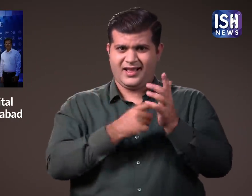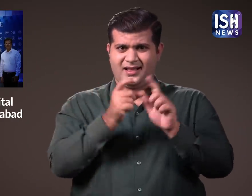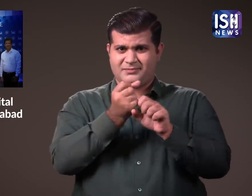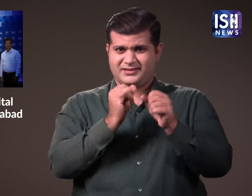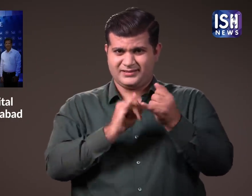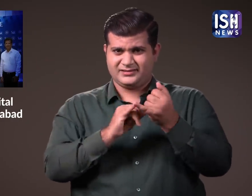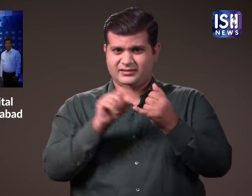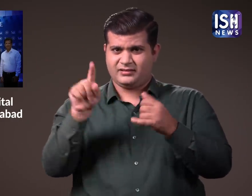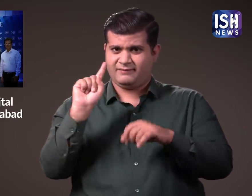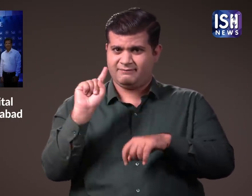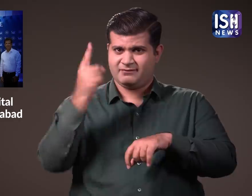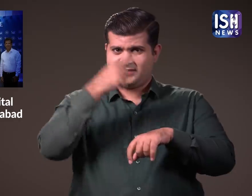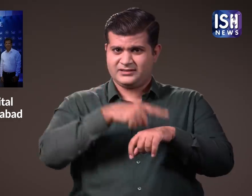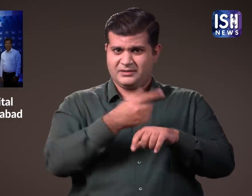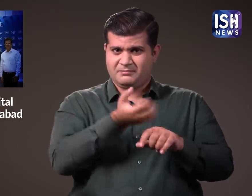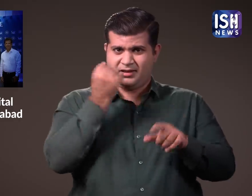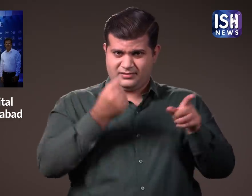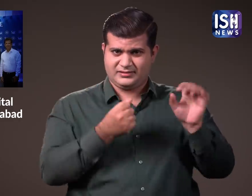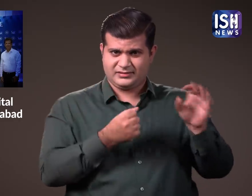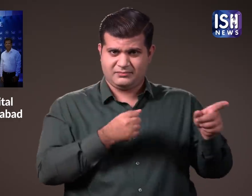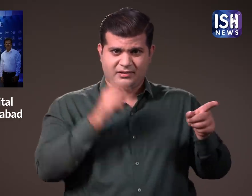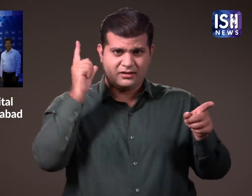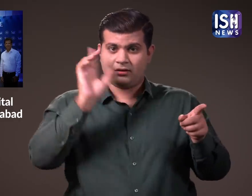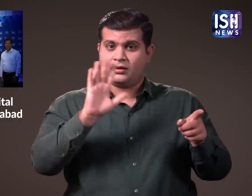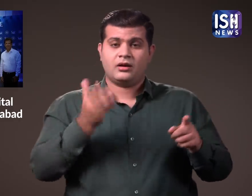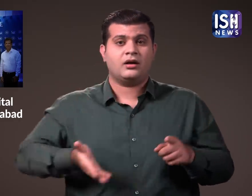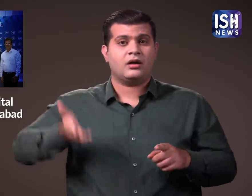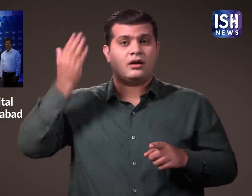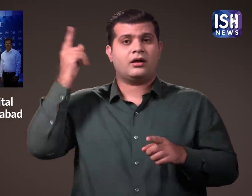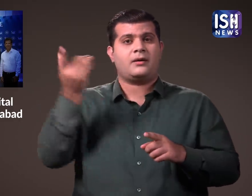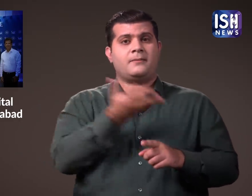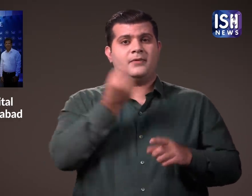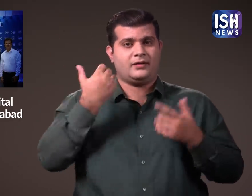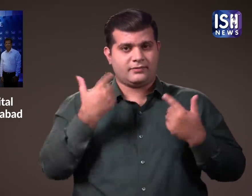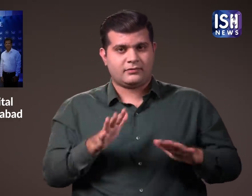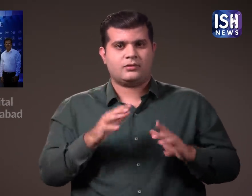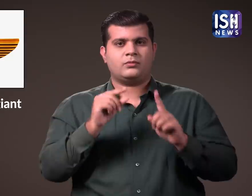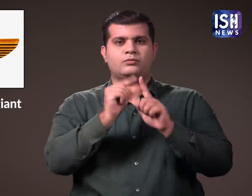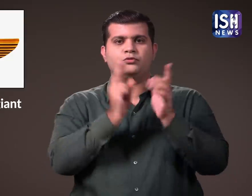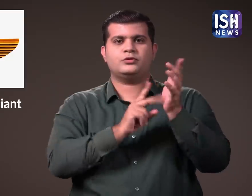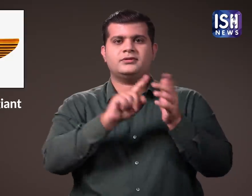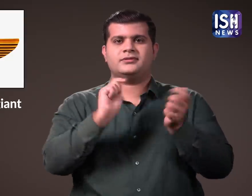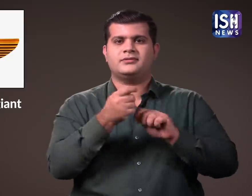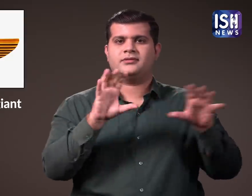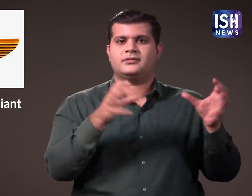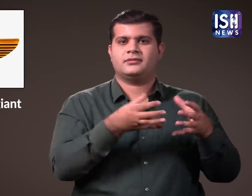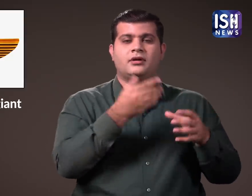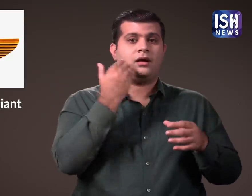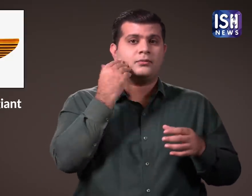RPSG समूओ के पास पहले 2016 और 2017 में राइजिंग पूनी सूपर जायंट का स्वामित्व था.